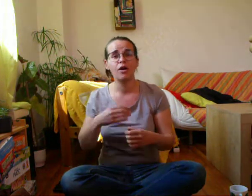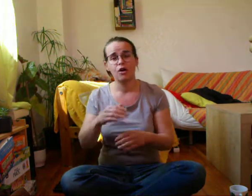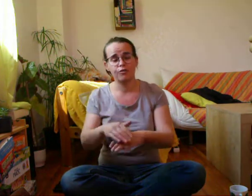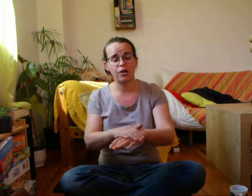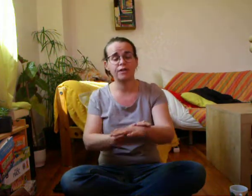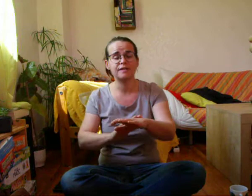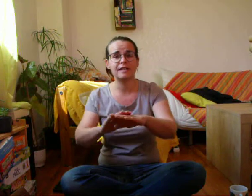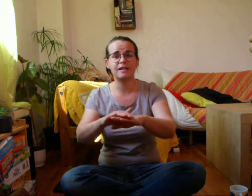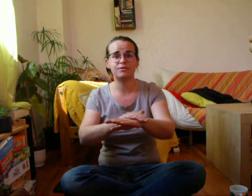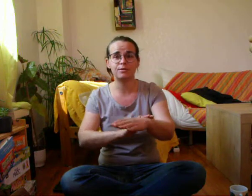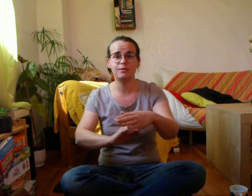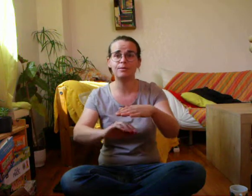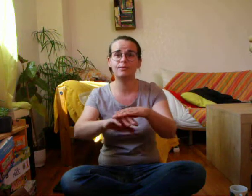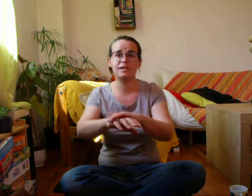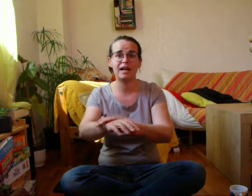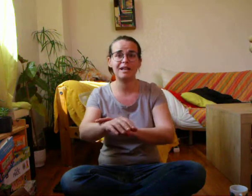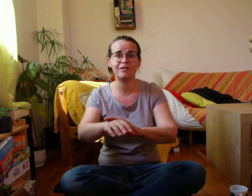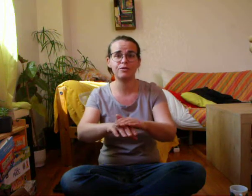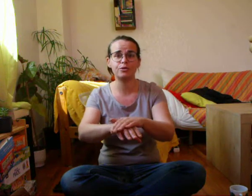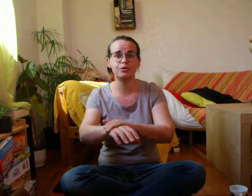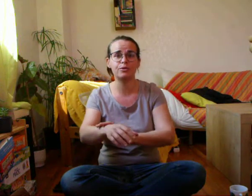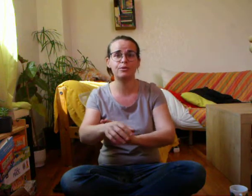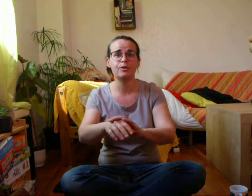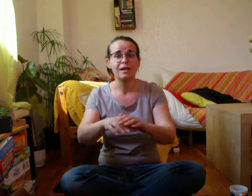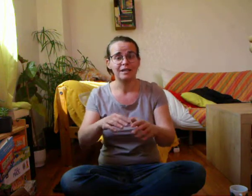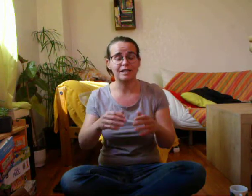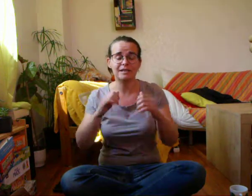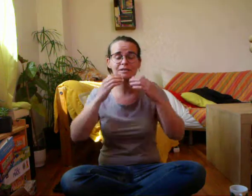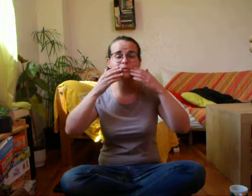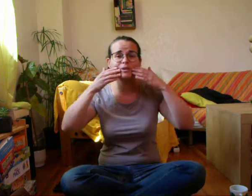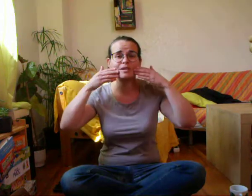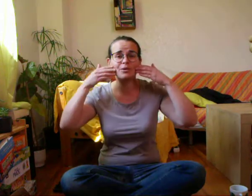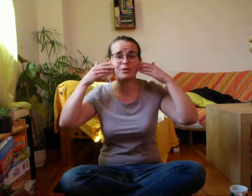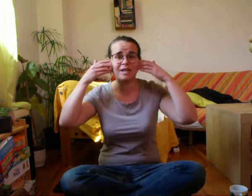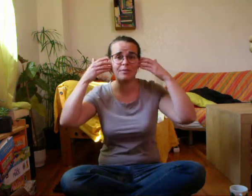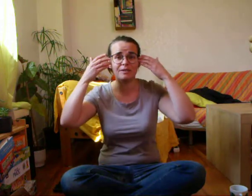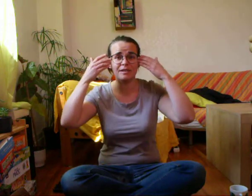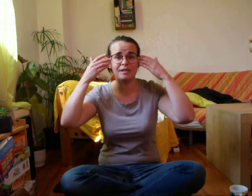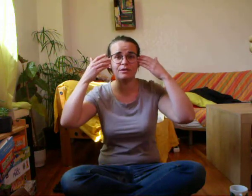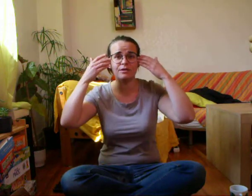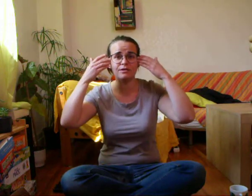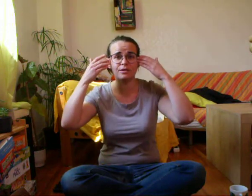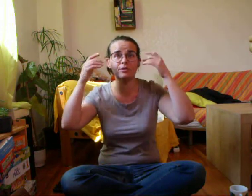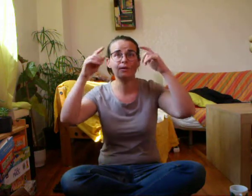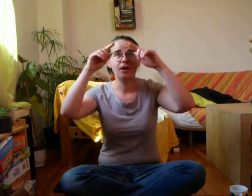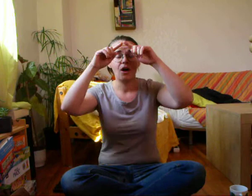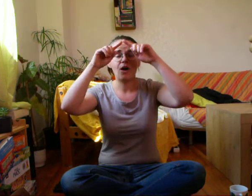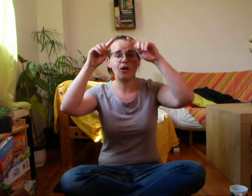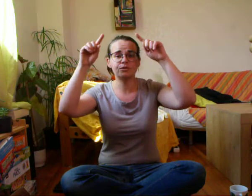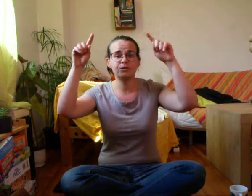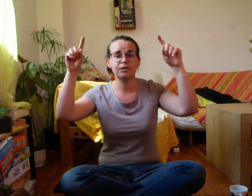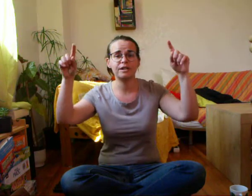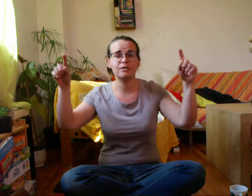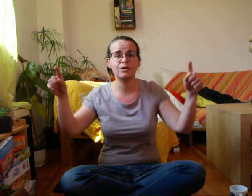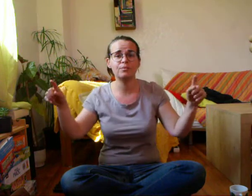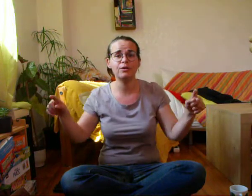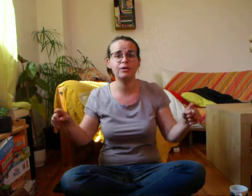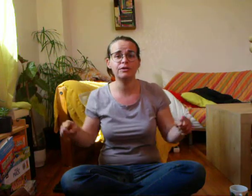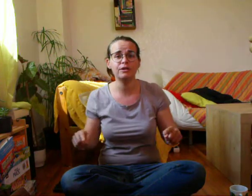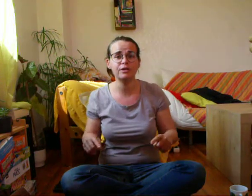Protté d'avant, lavé de l'eau Qu'ils sont mignons, les petits orsons Entourés de bulles de